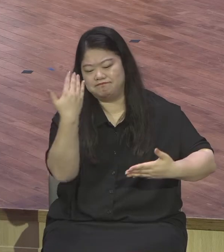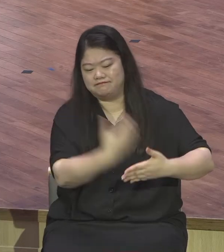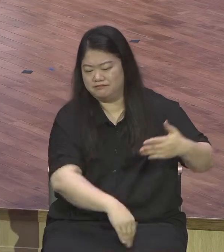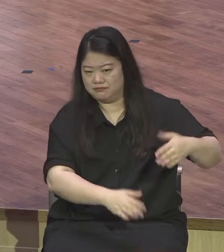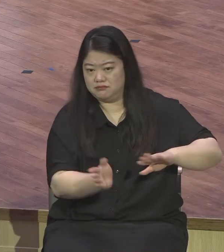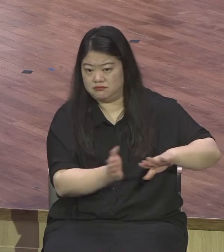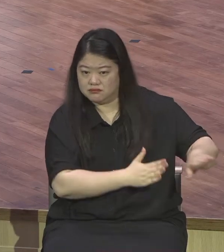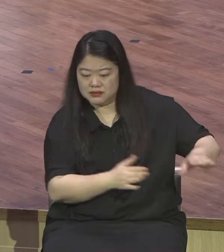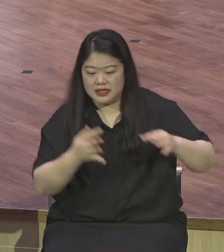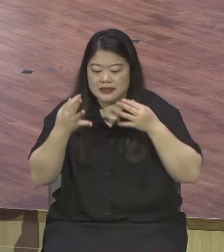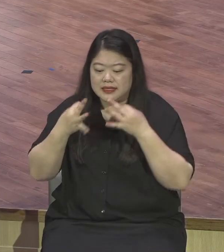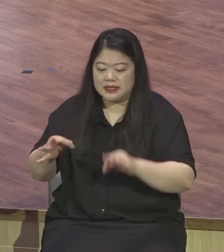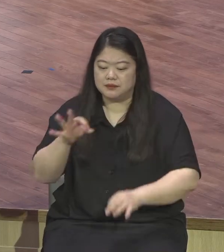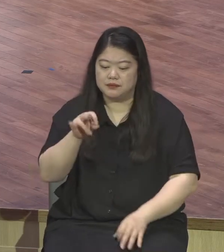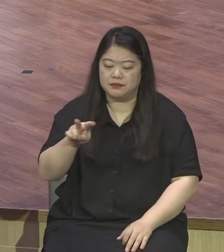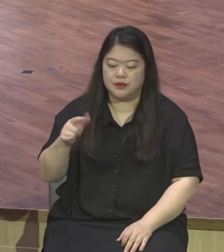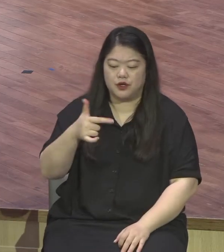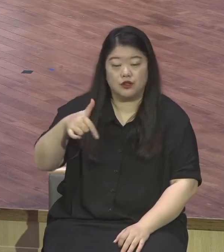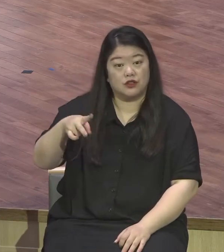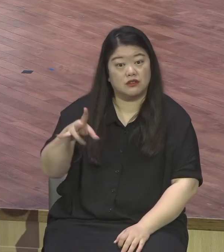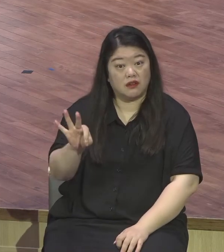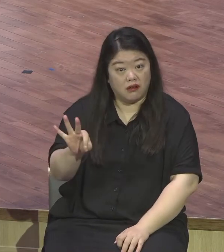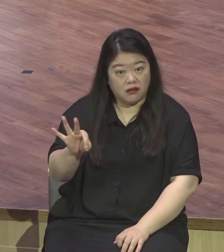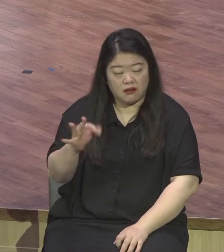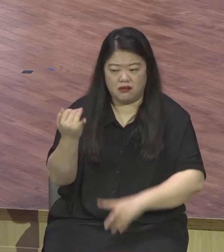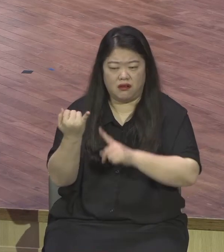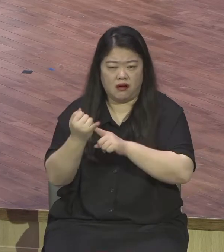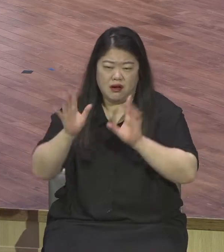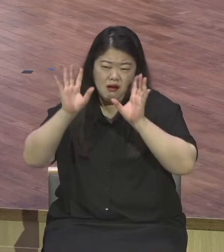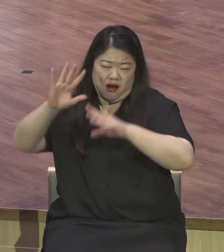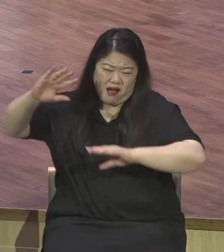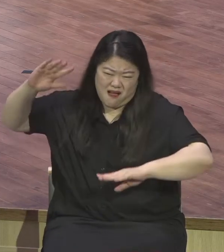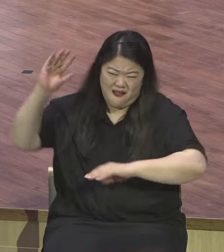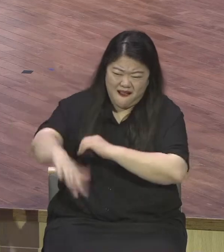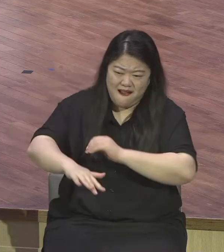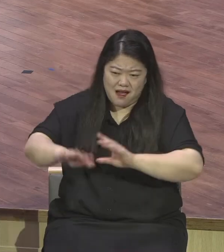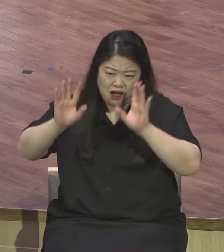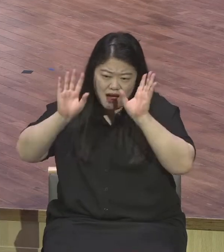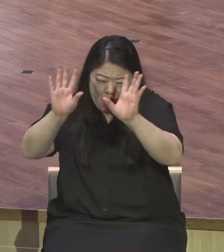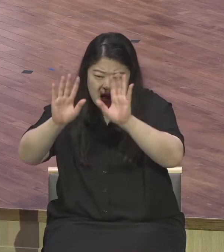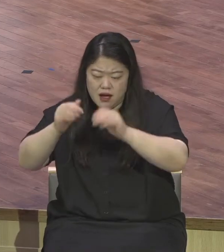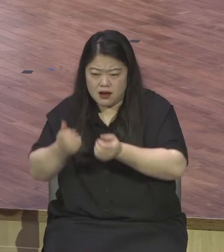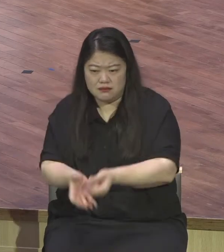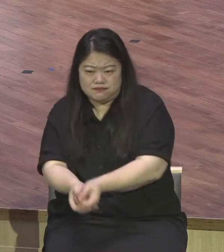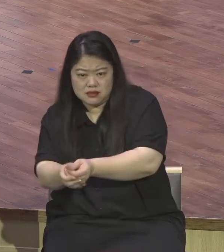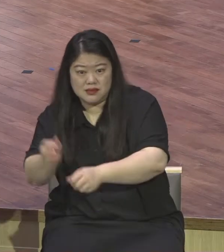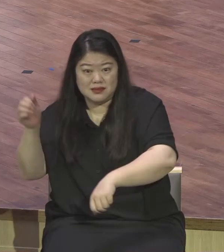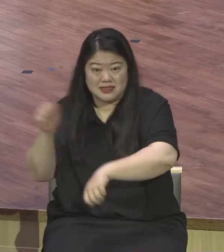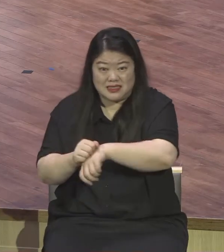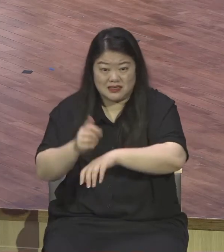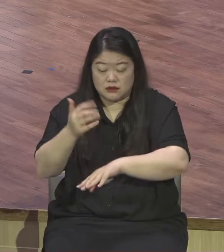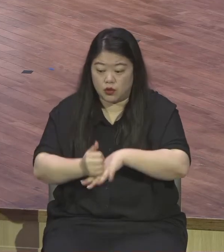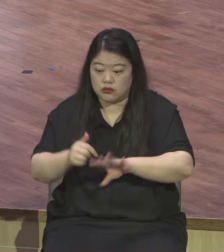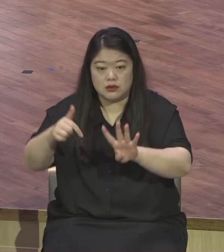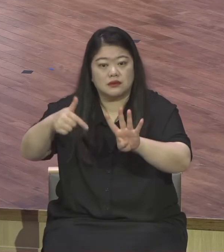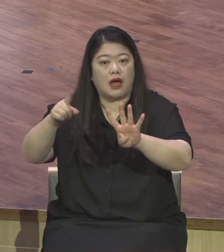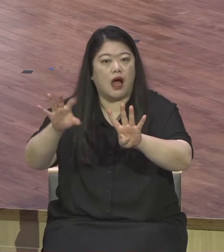4관까지 진출했어요. 여러분 보셨겠지만 정말 기가 막혀요. 자기들 실력이 200